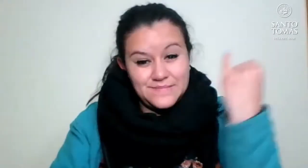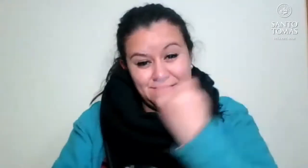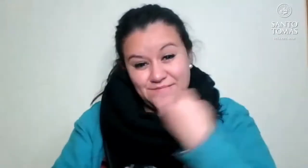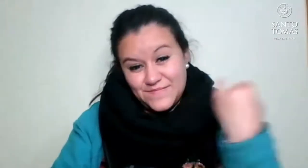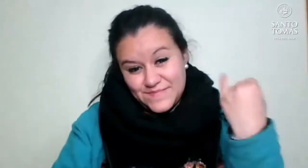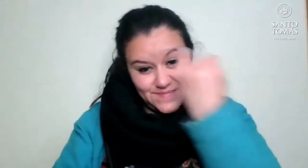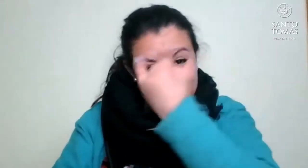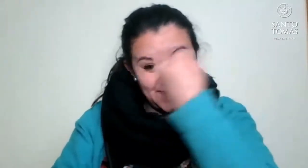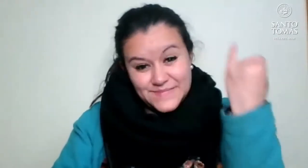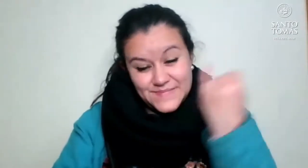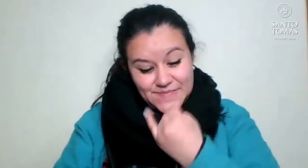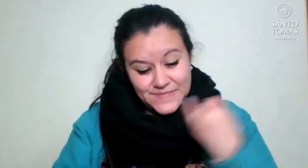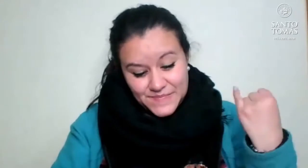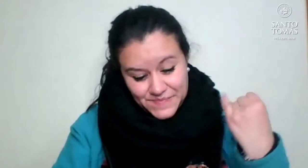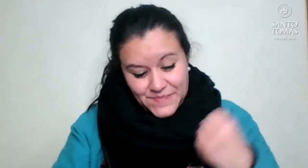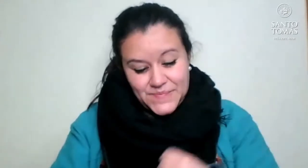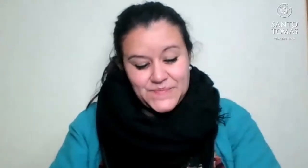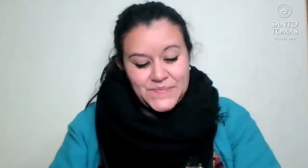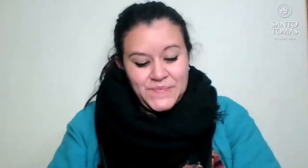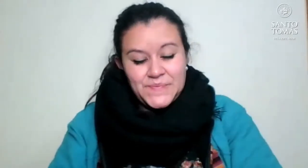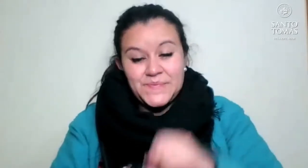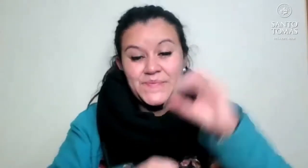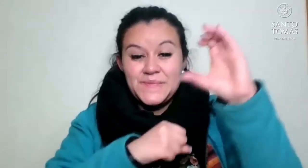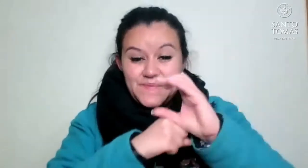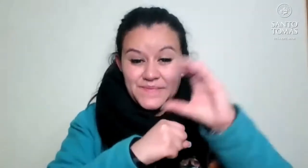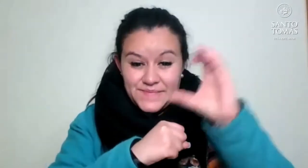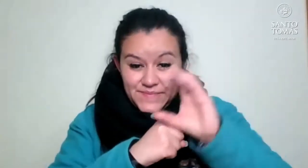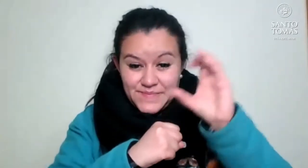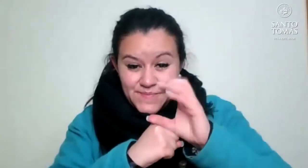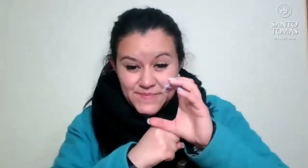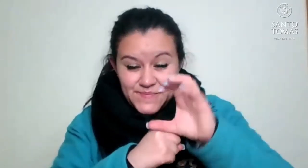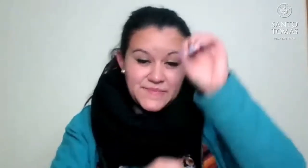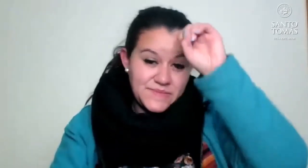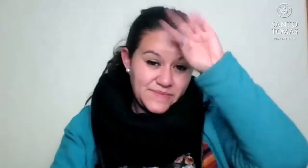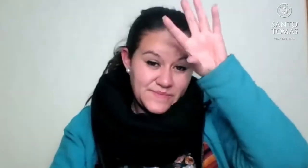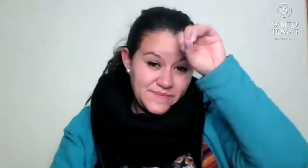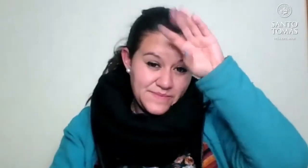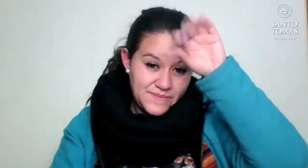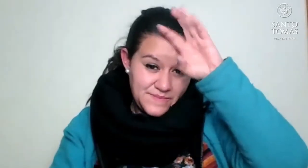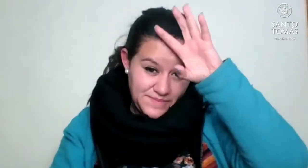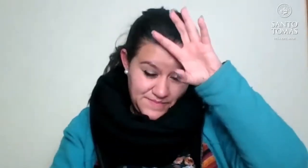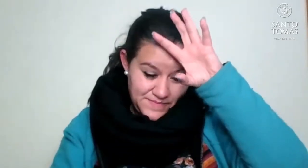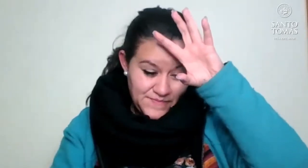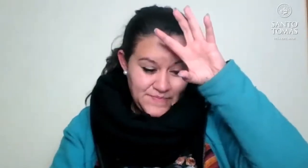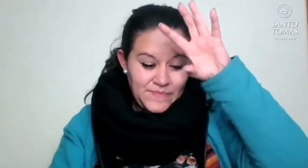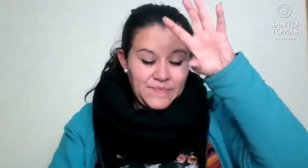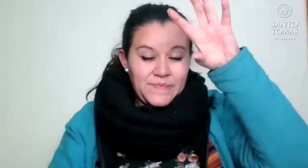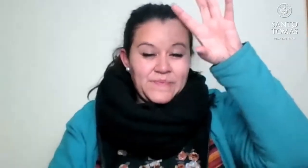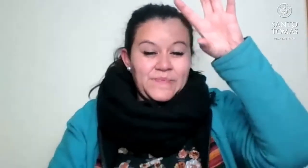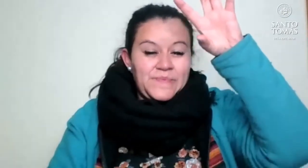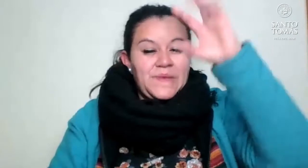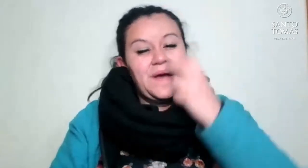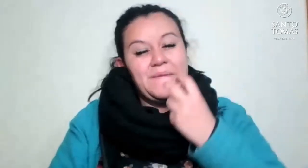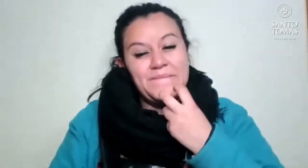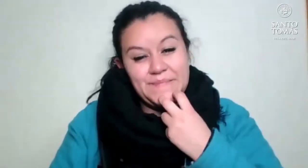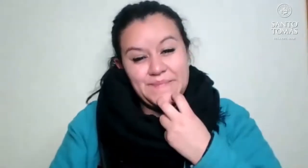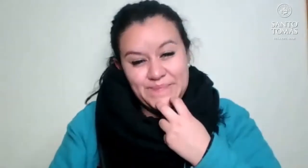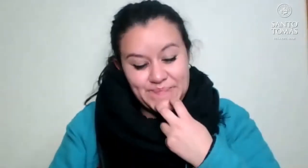Papudo, Zapallar, Cabildo. La... Cualquiera de las Cabildo lo podemos decir de tres formas. Y